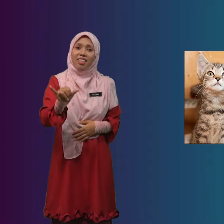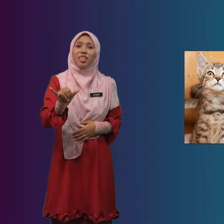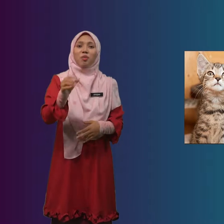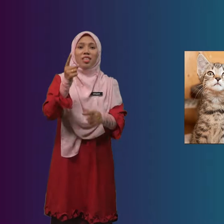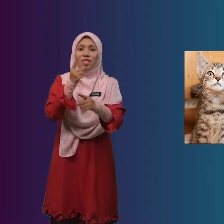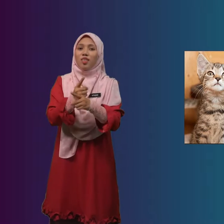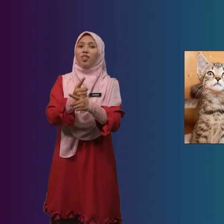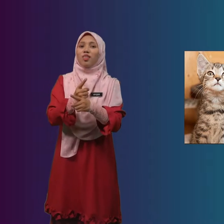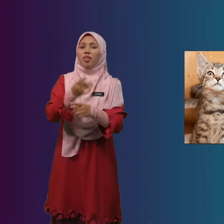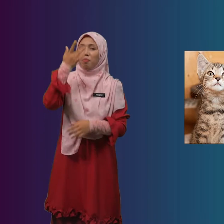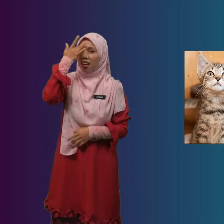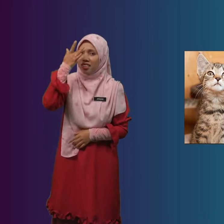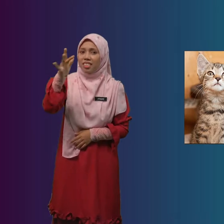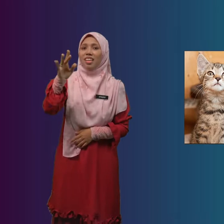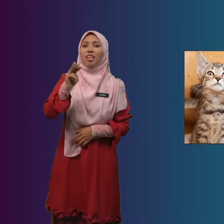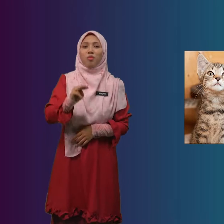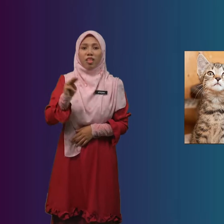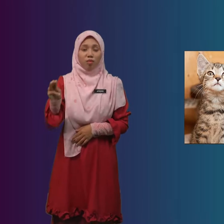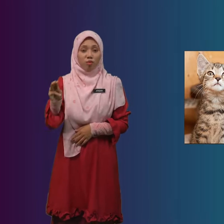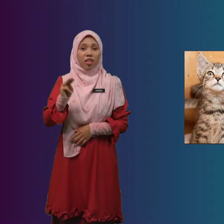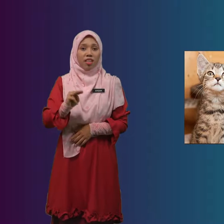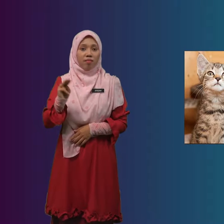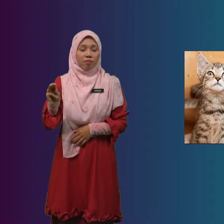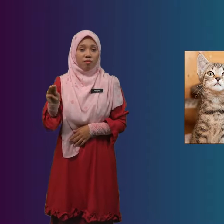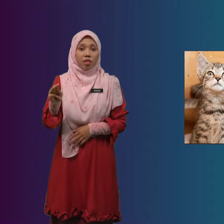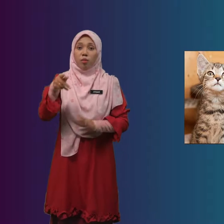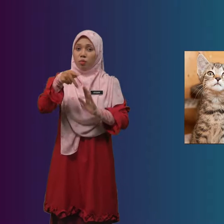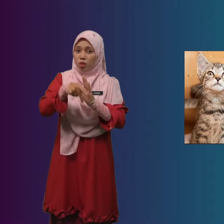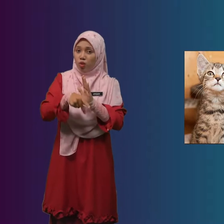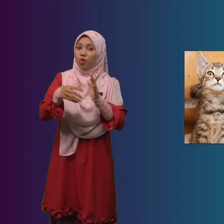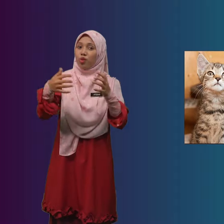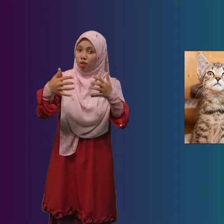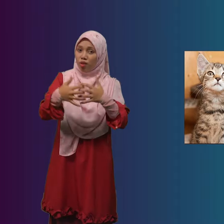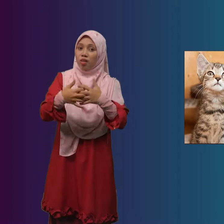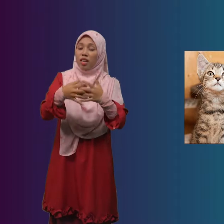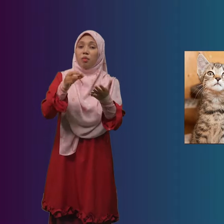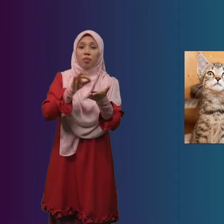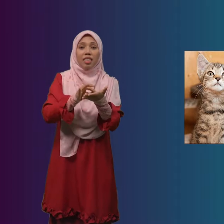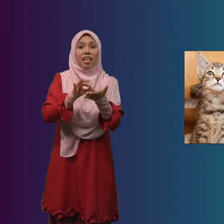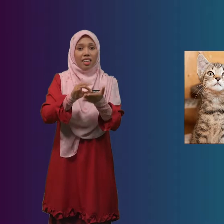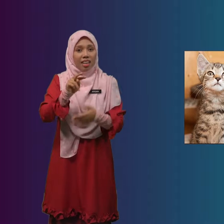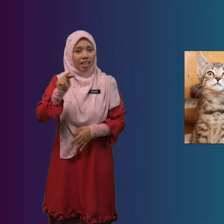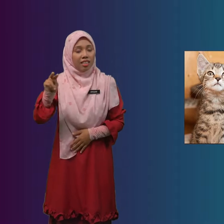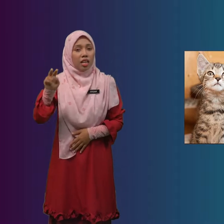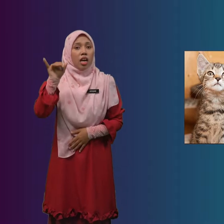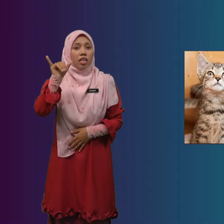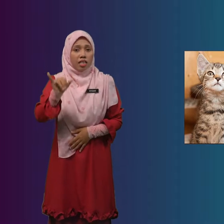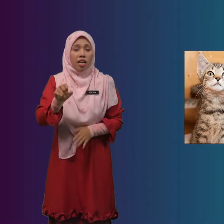Betul Pandai Murid-murid Penjodoh Bilangan Yang